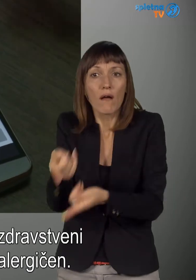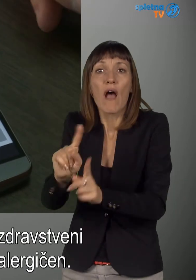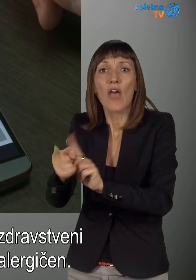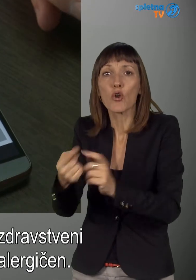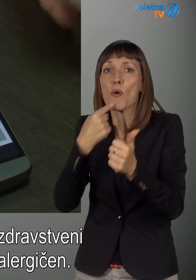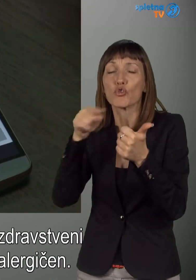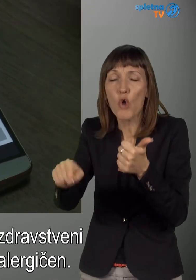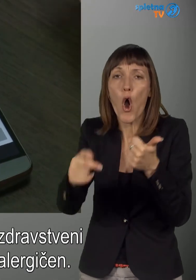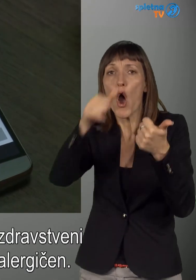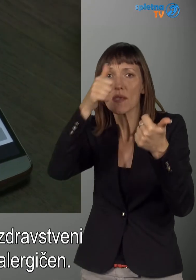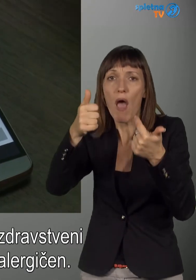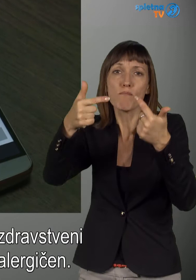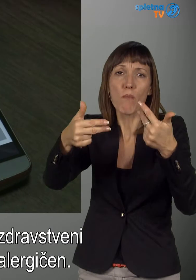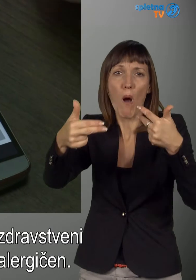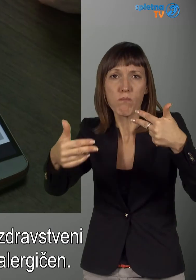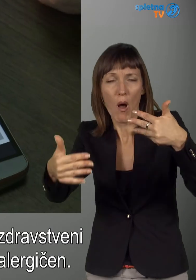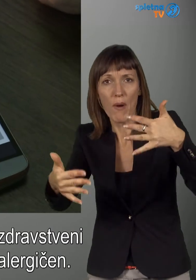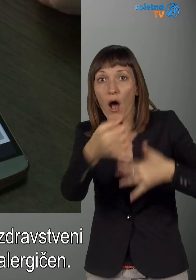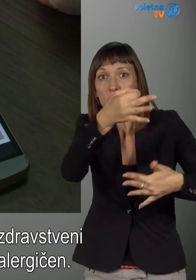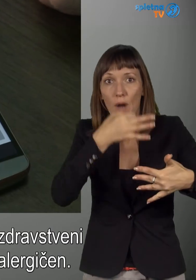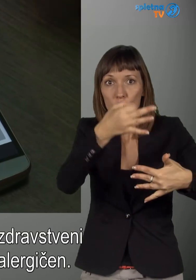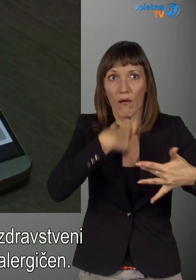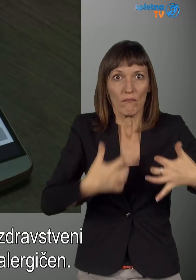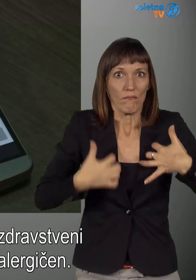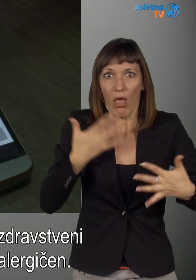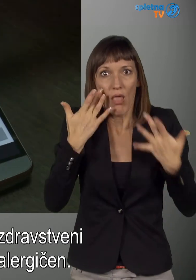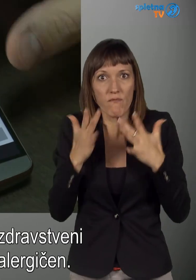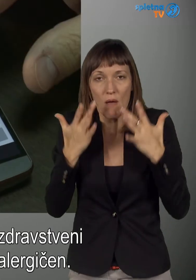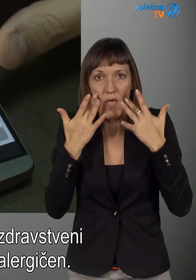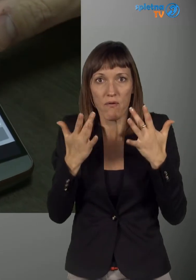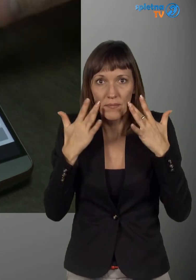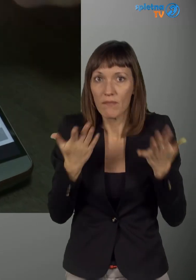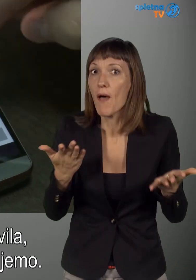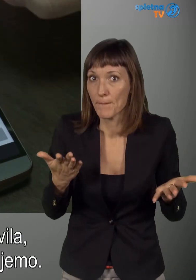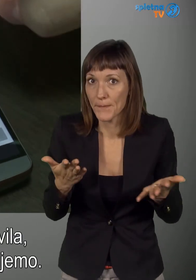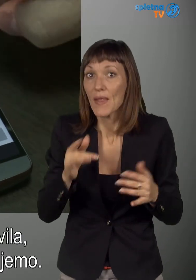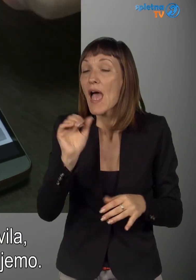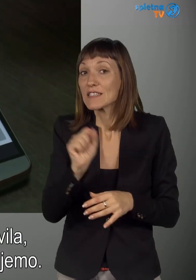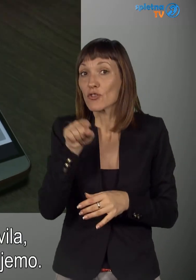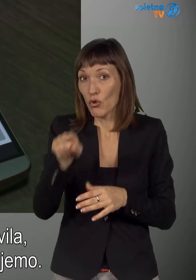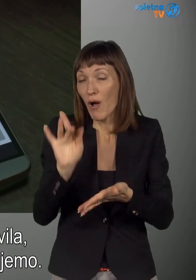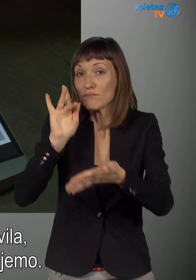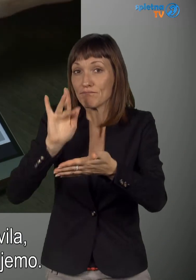nič v nas. Do si, kakšen problem imaš zdravstveni, nekaj si ilergičen. In tukaj imamo